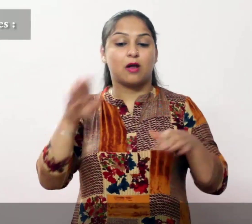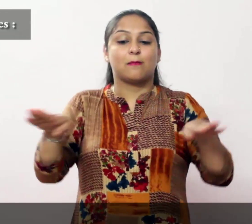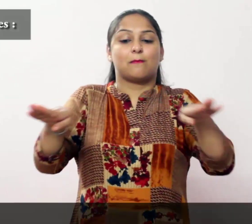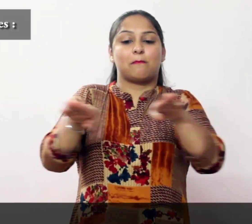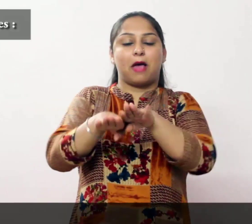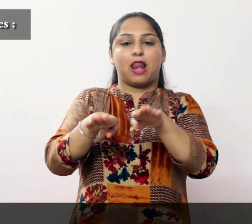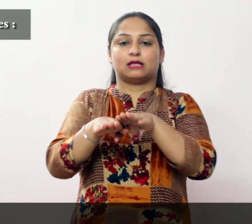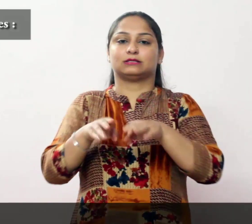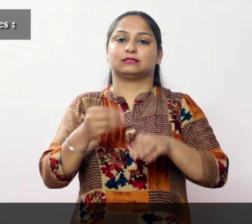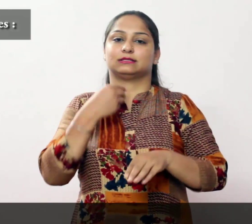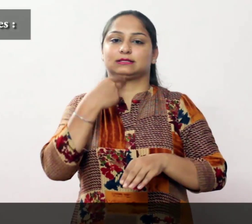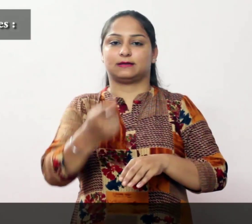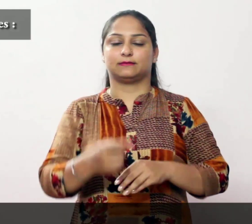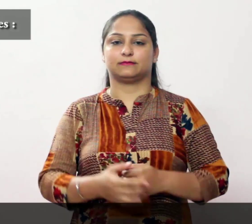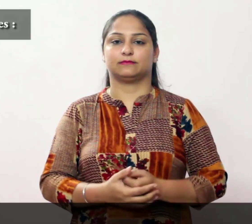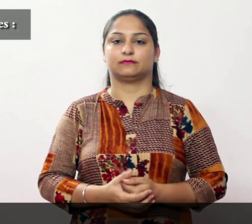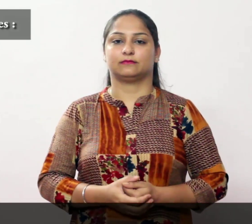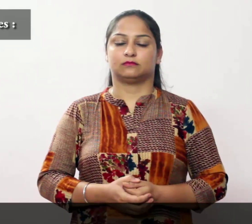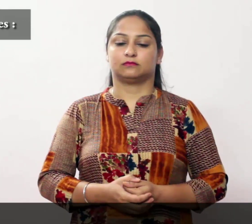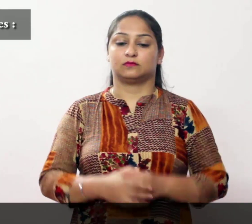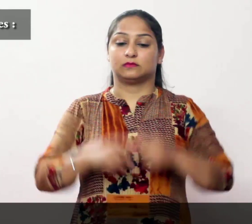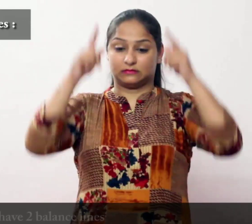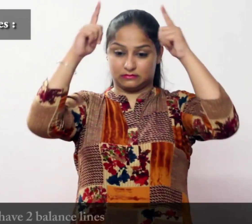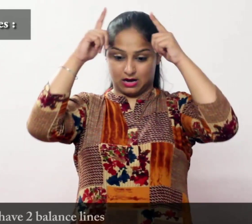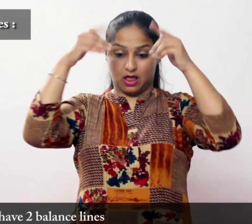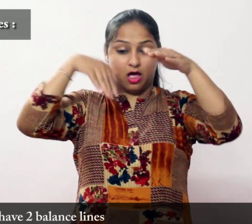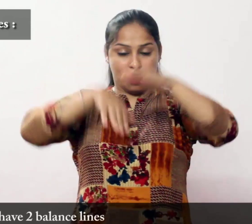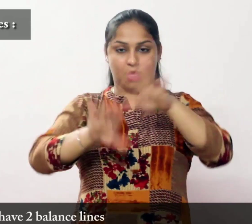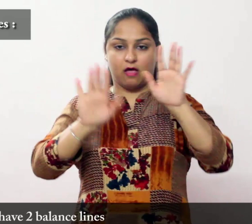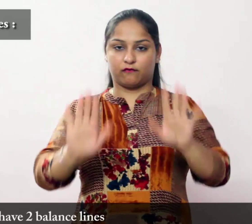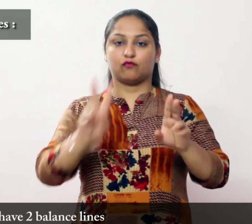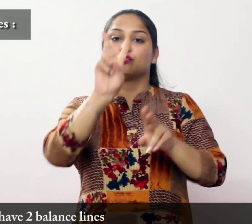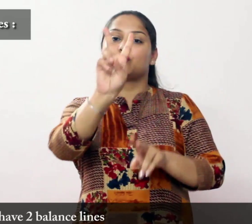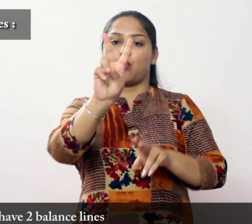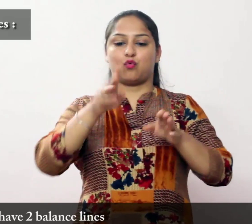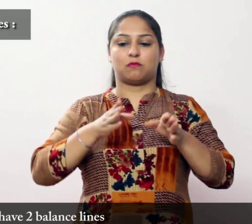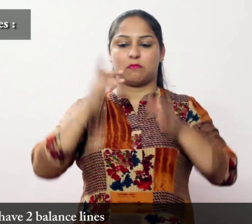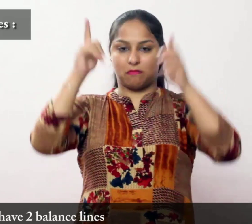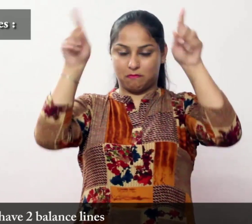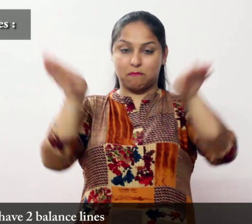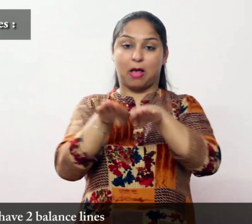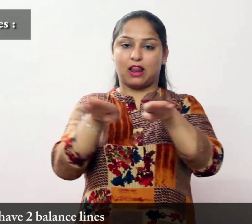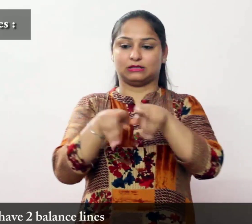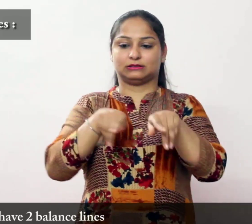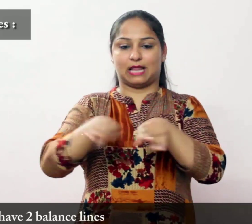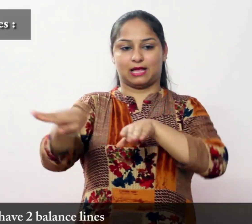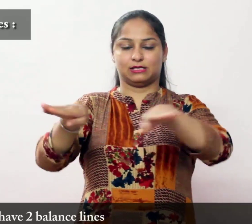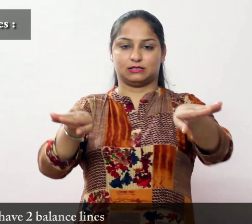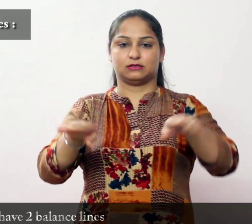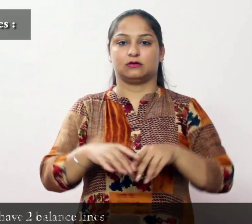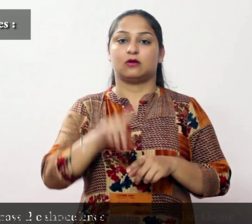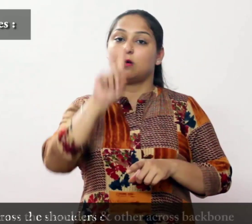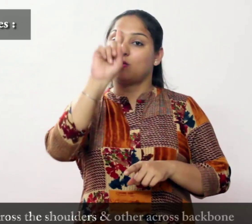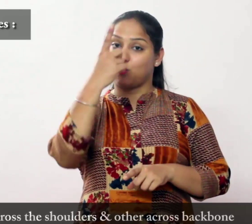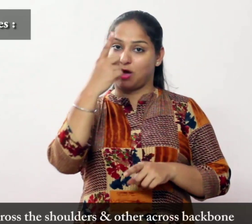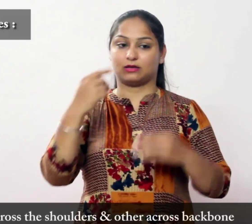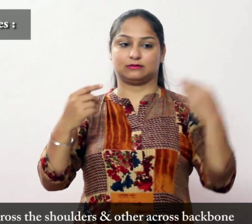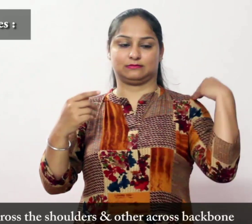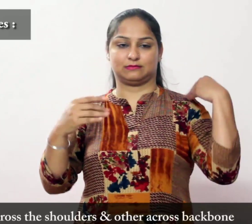बैलन्स लाइन्स मवेश्यों में दो संतुलन रिखाएं होती हैं एक कंधे के पार और दूसरा